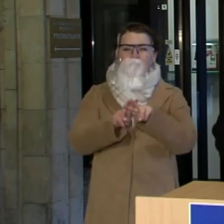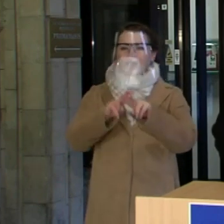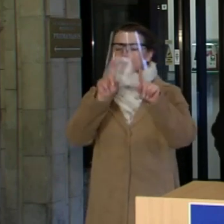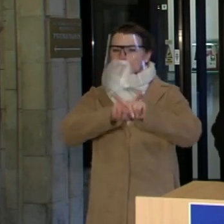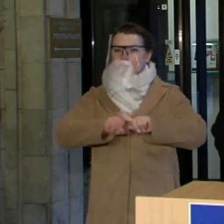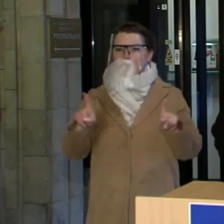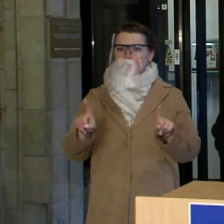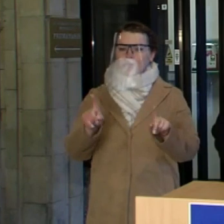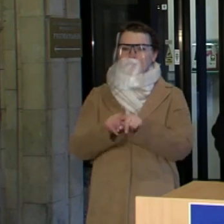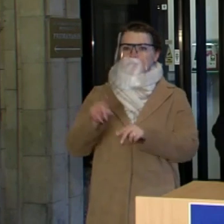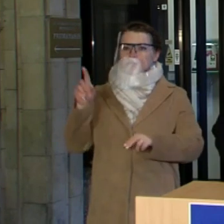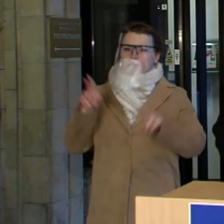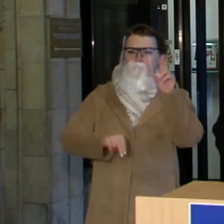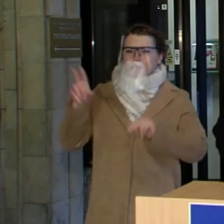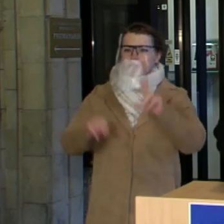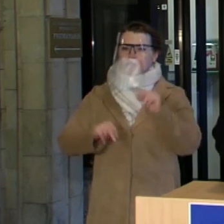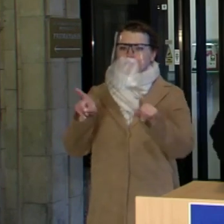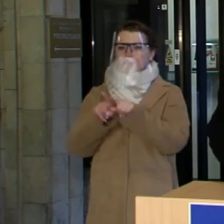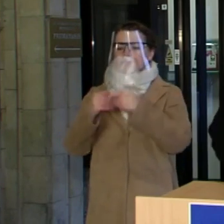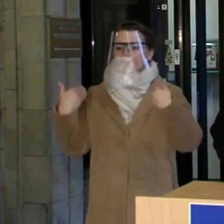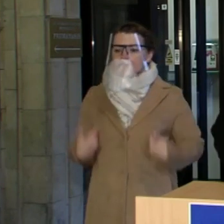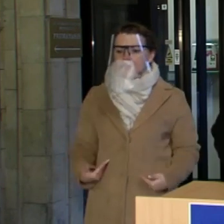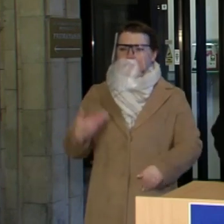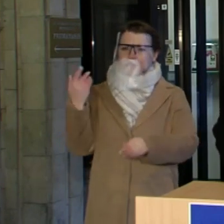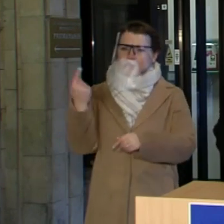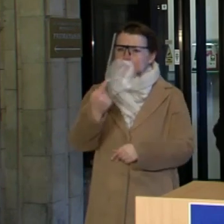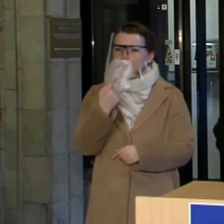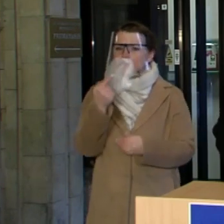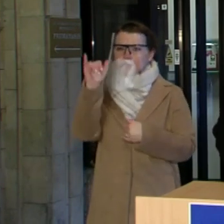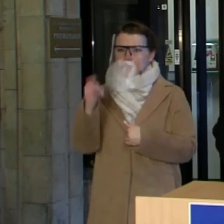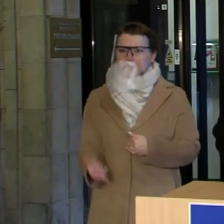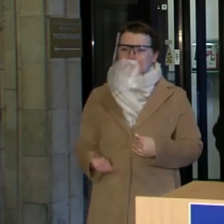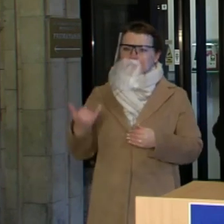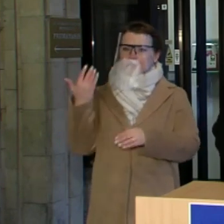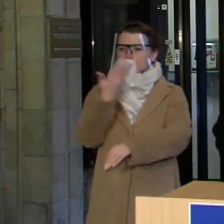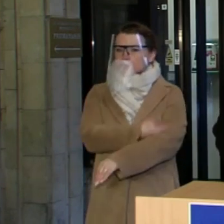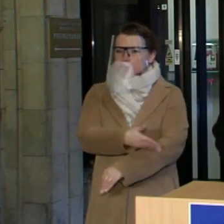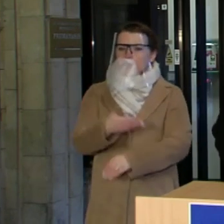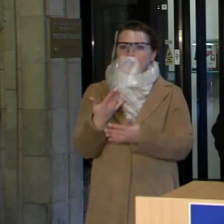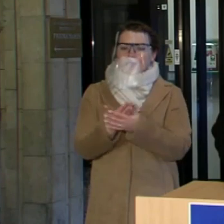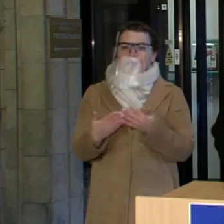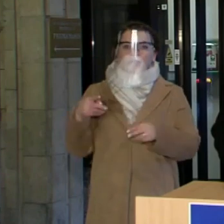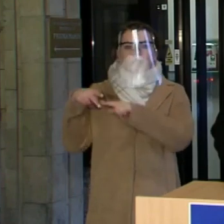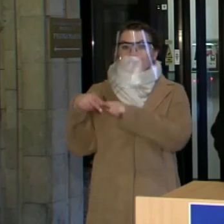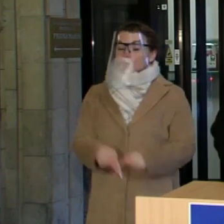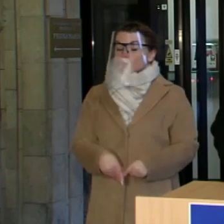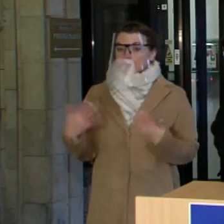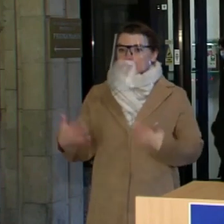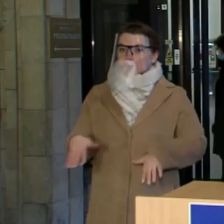dirba ir rizikingomis, ir fiziškai labai sunkiamis sąlygomis, nes dirba didžiulių krūvių.